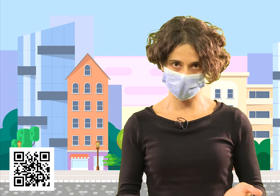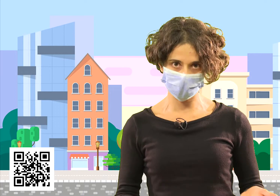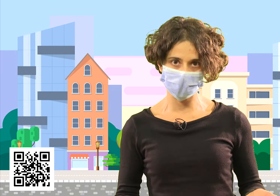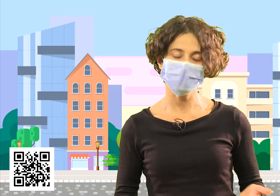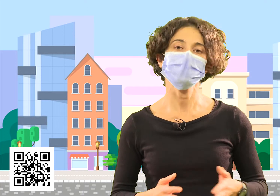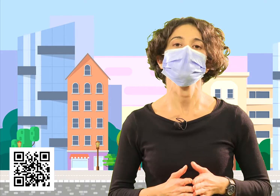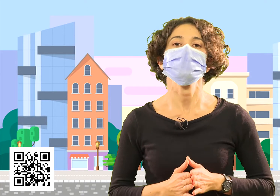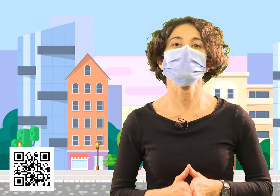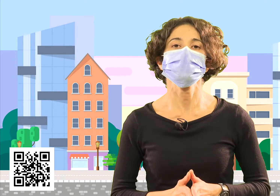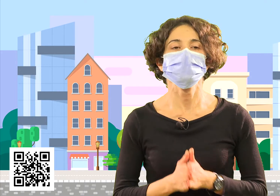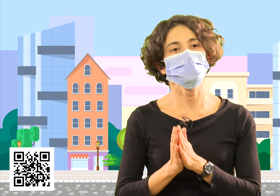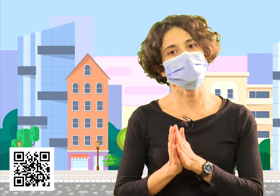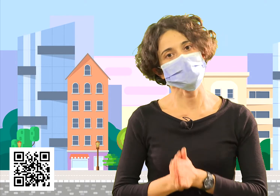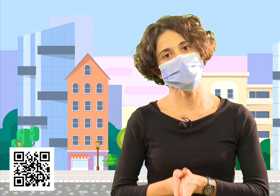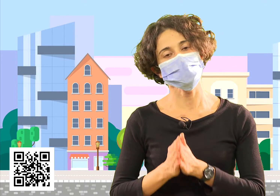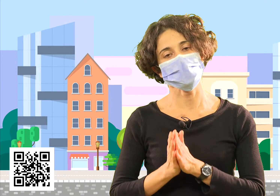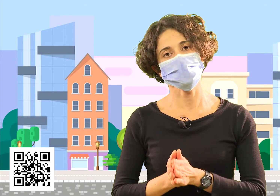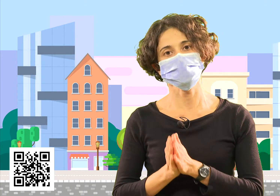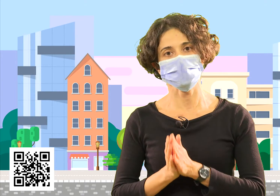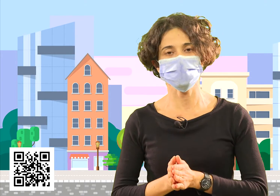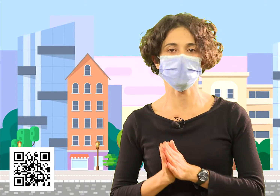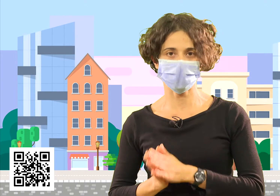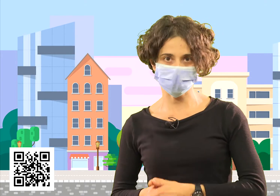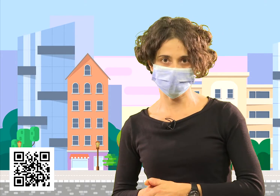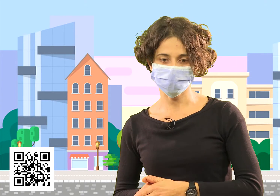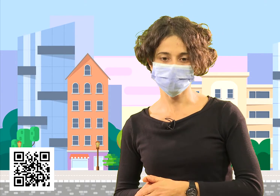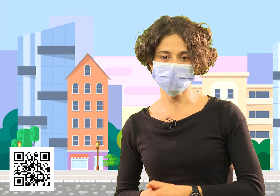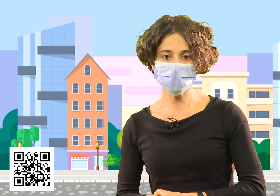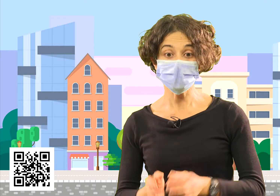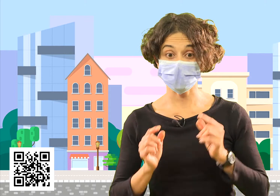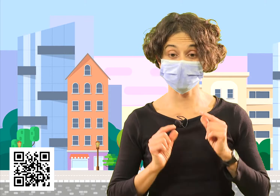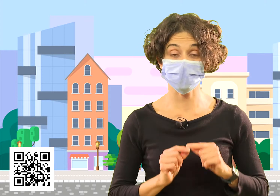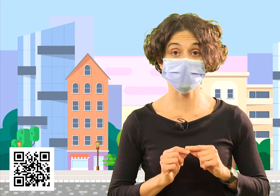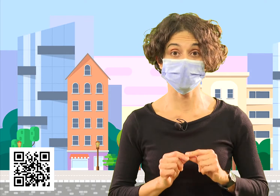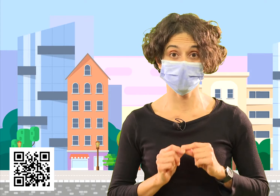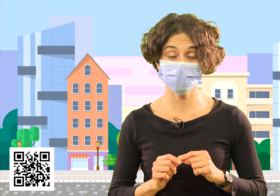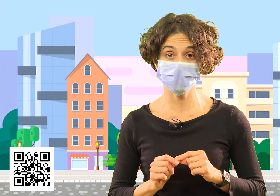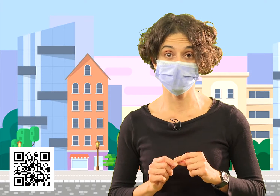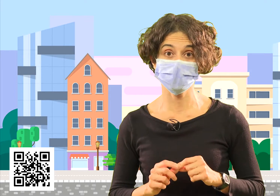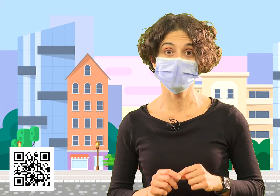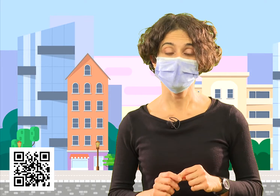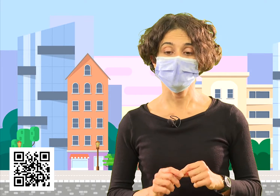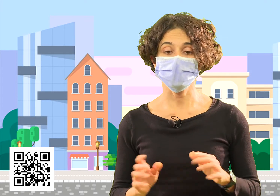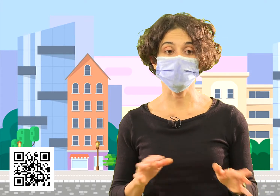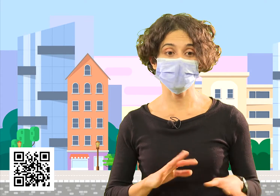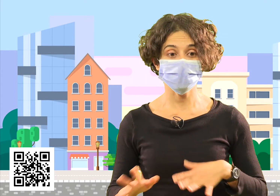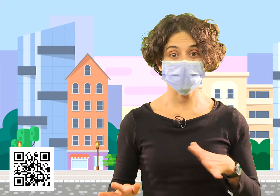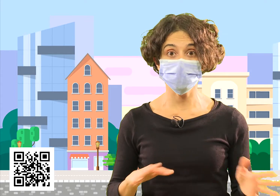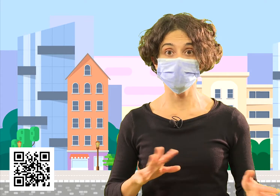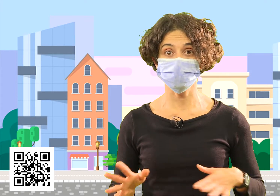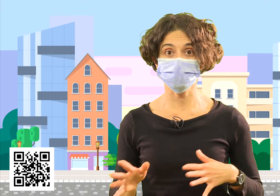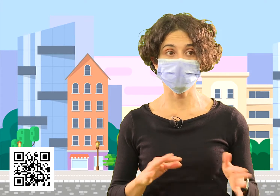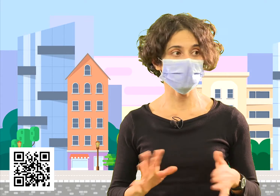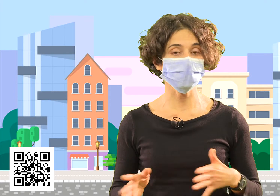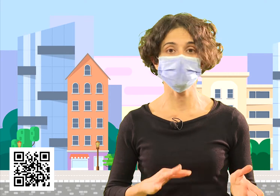para hacer ahora y les diremos las tareas para casa. En esta parte sería conveniente que tuvieran a